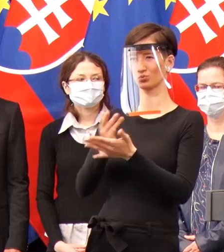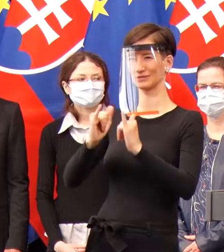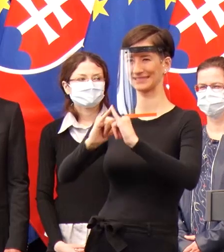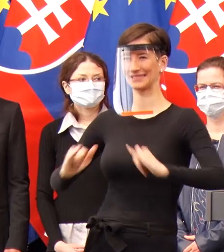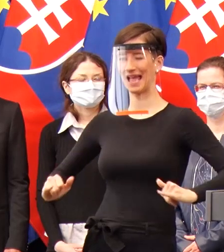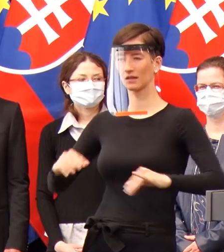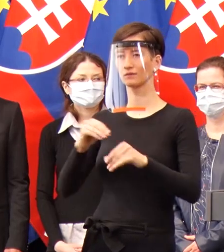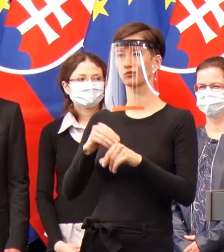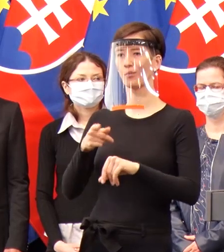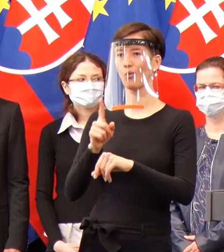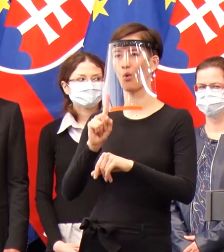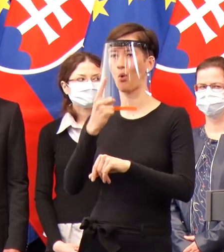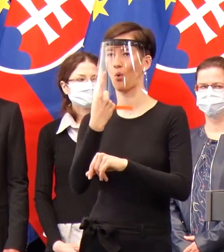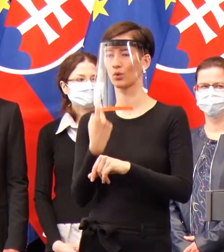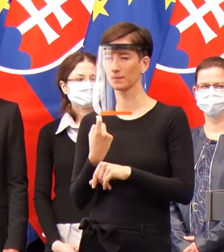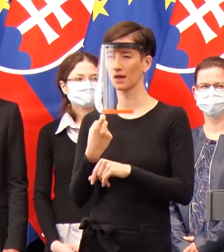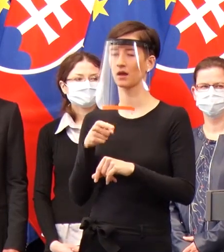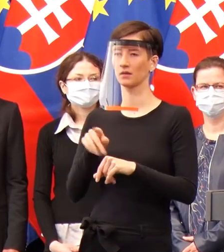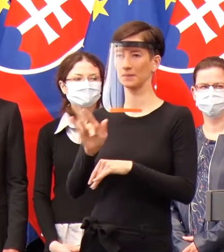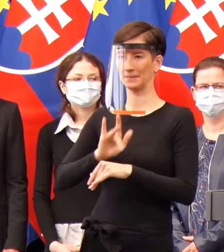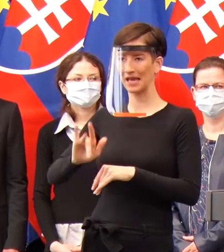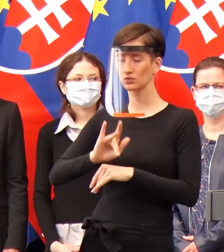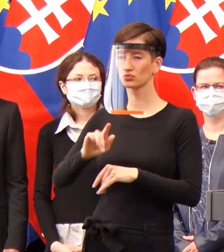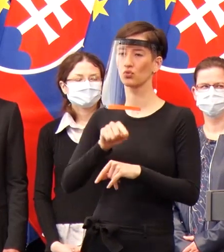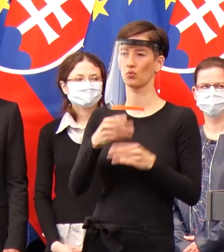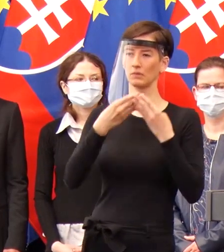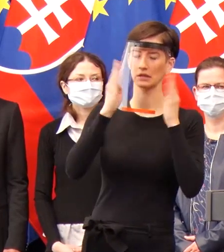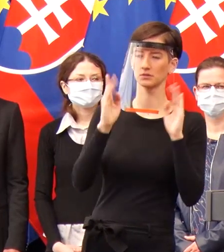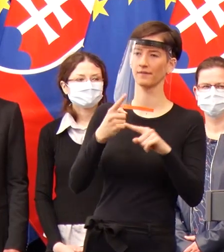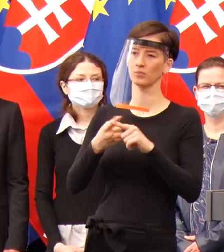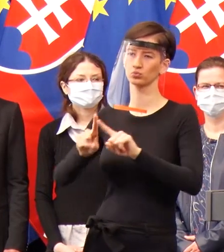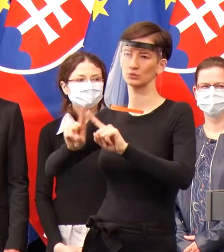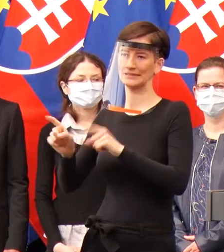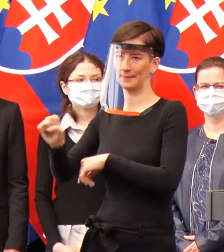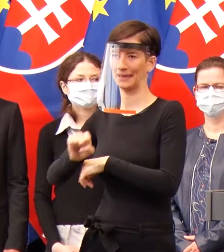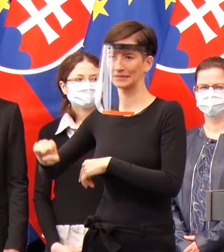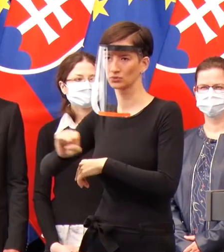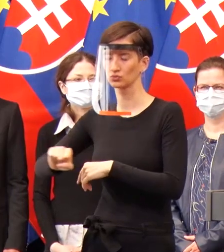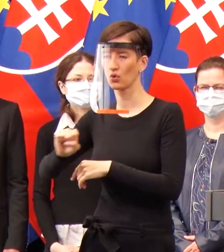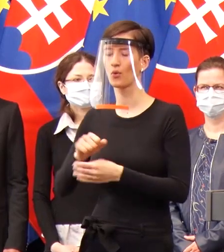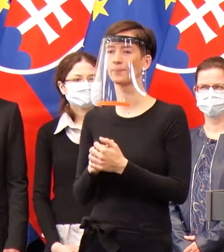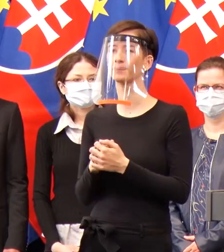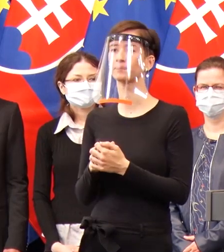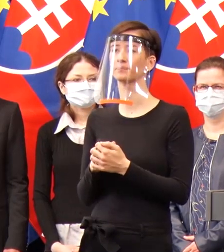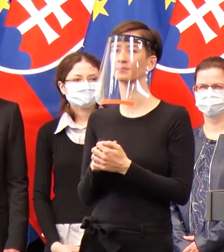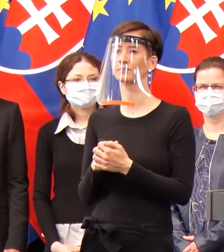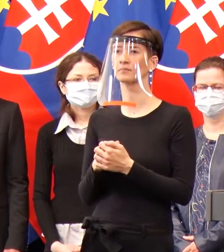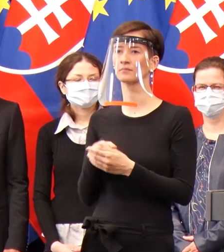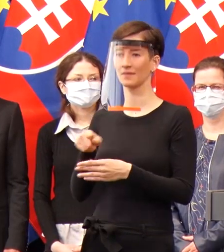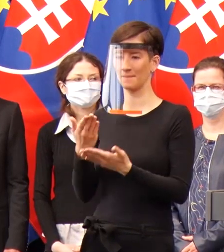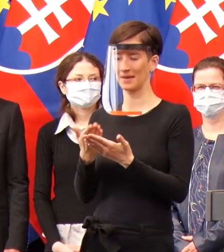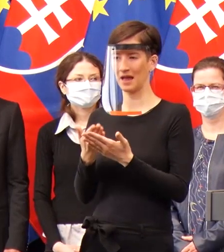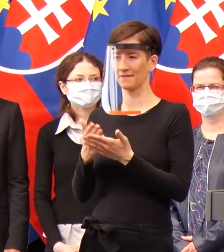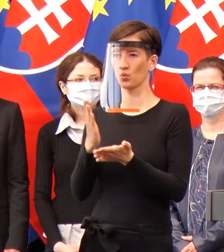mobilné odberové miesta v Bratislave a v iných väčších mestách, tak, aby tieto